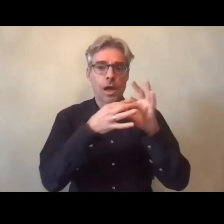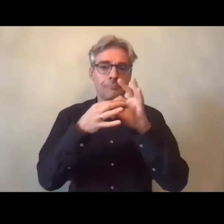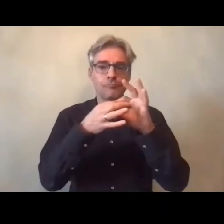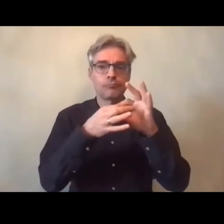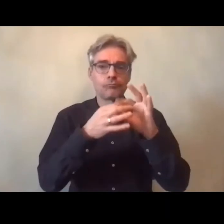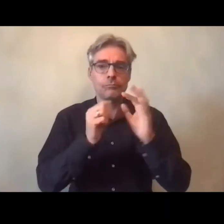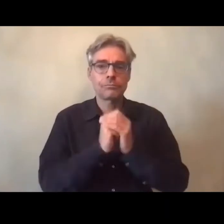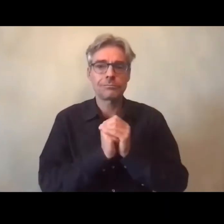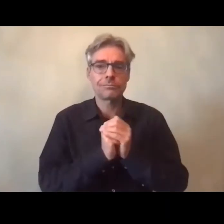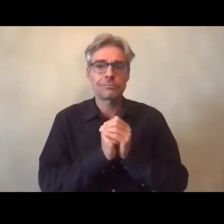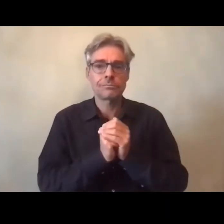permet